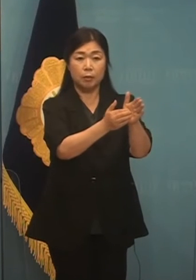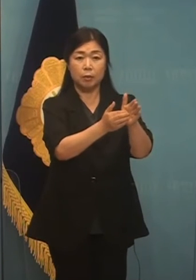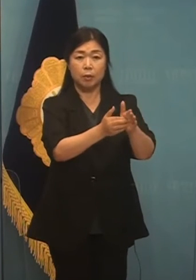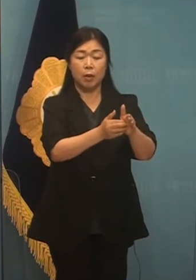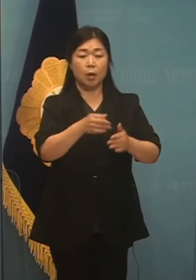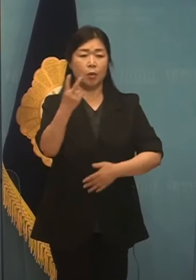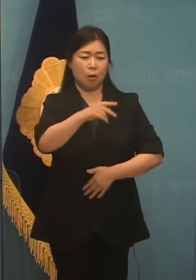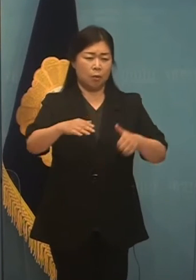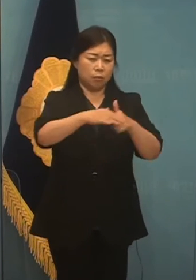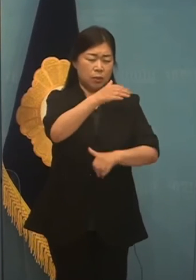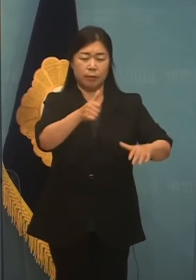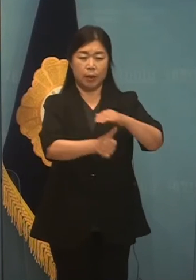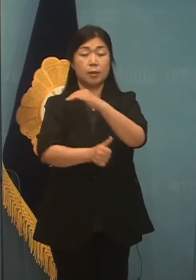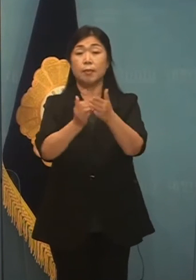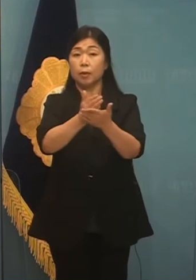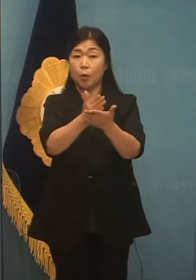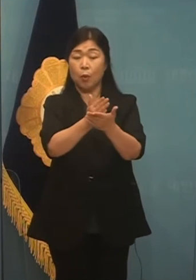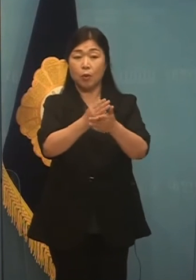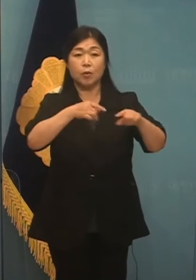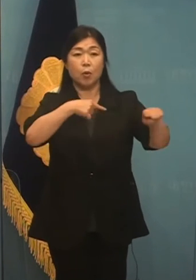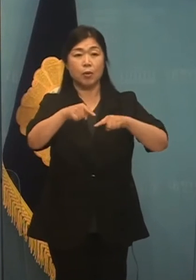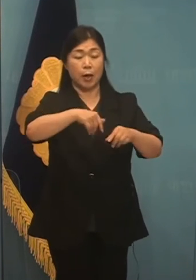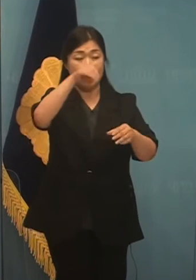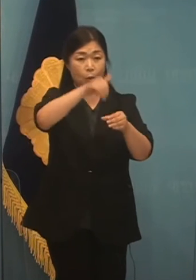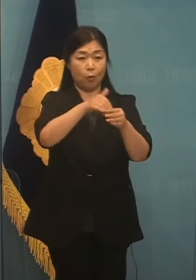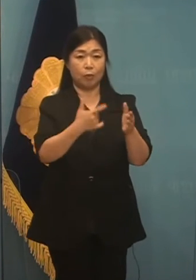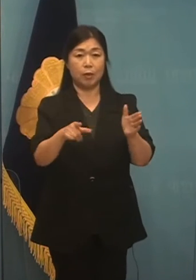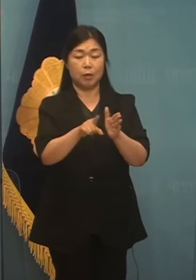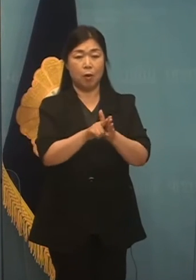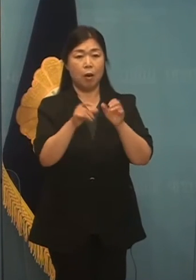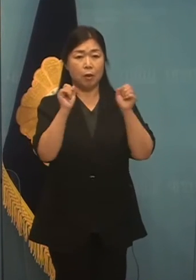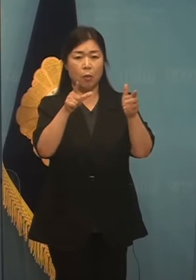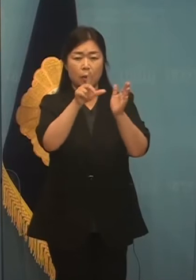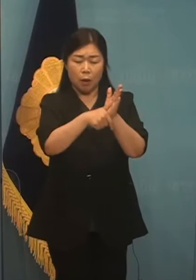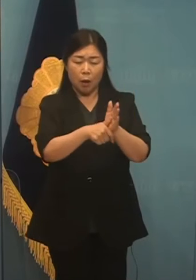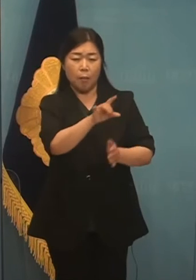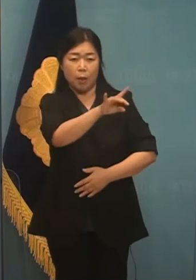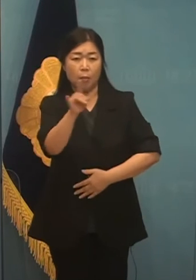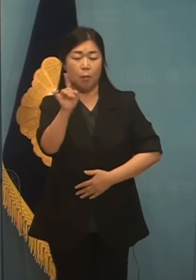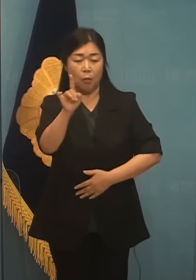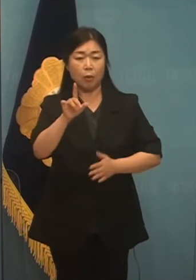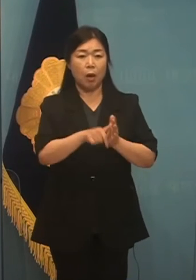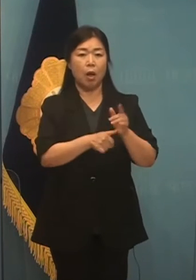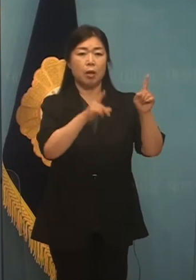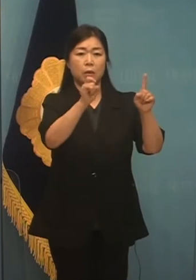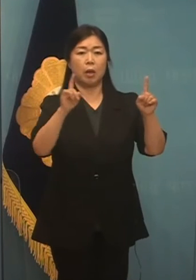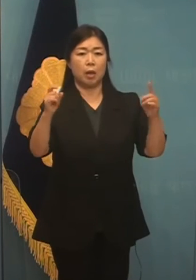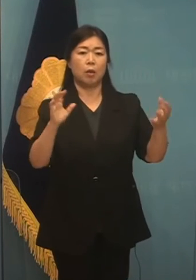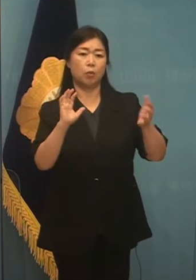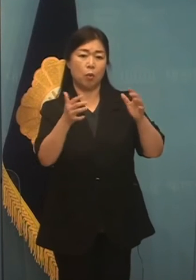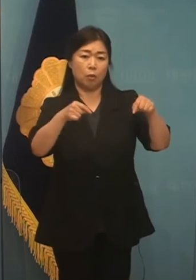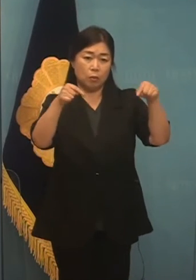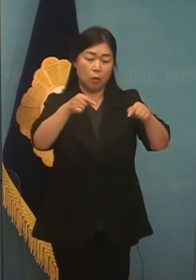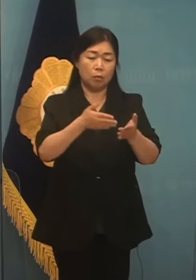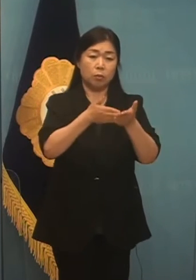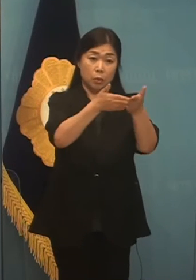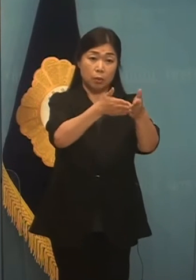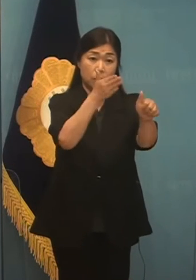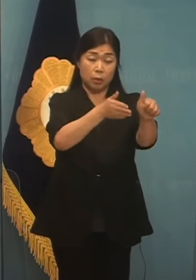또 네거티브를 지향하는 정책선거를 위해 기회가 있을 때마다 1대1 토론을 제안했습니다.